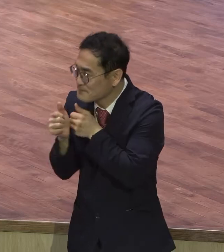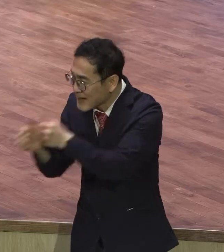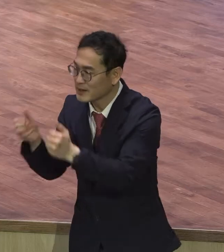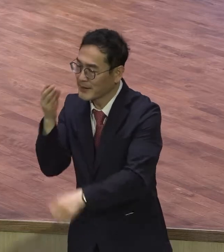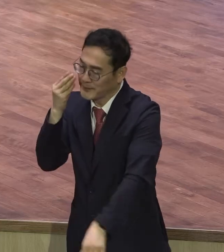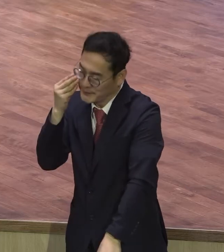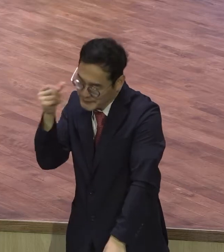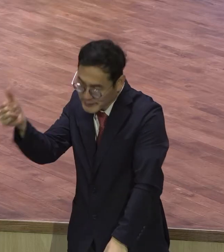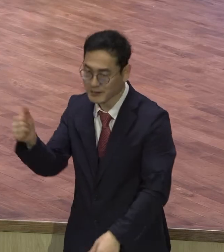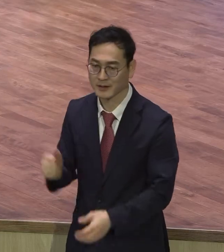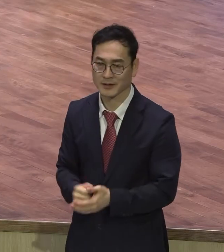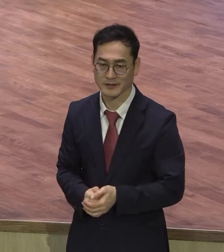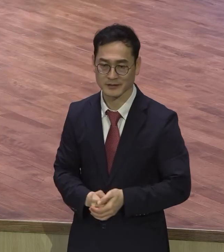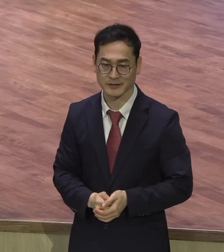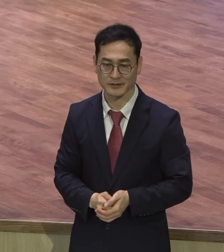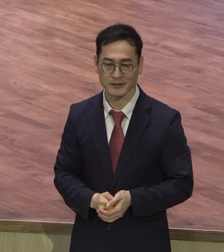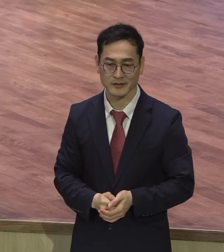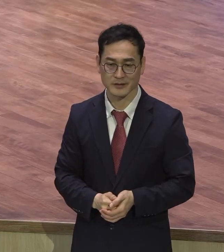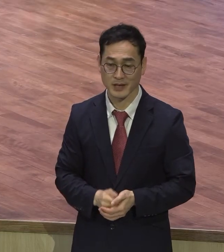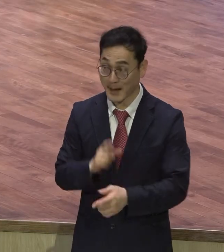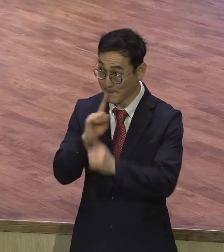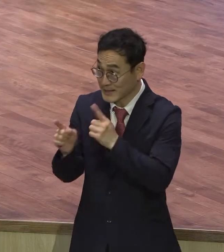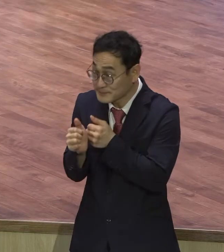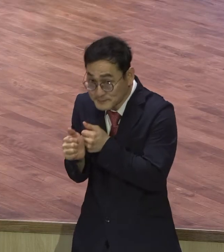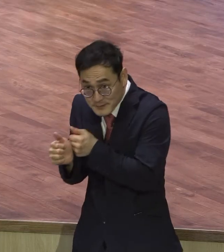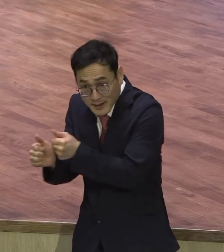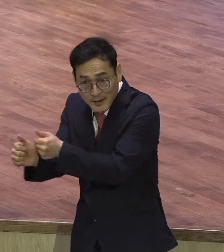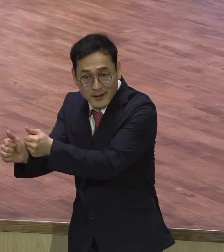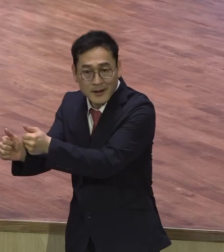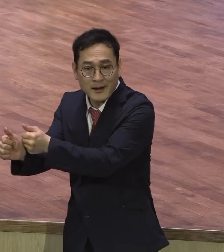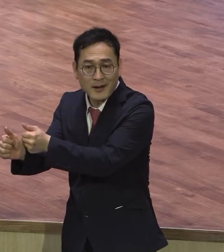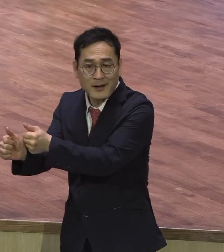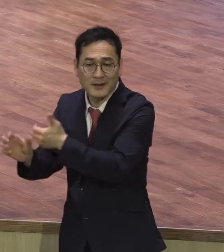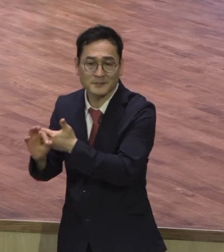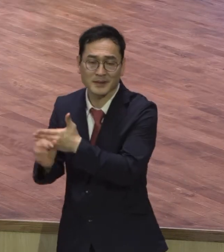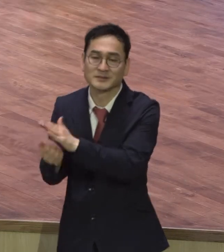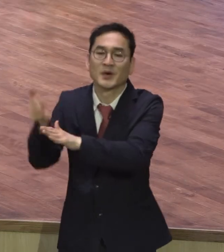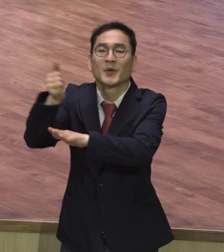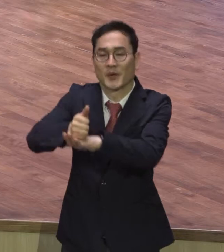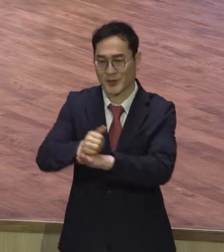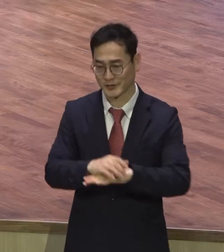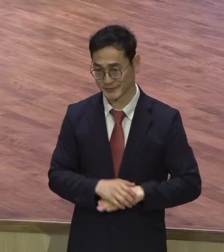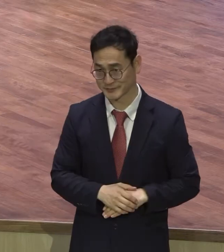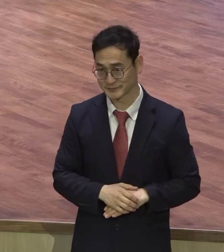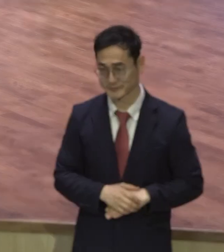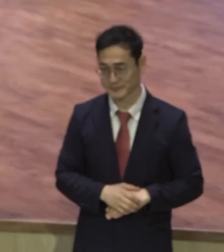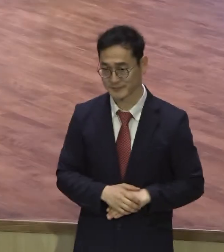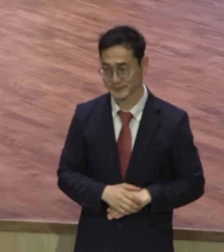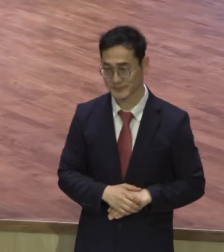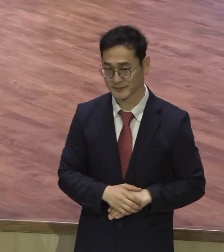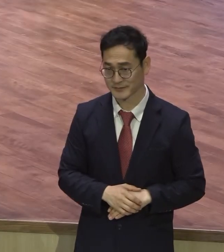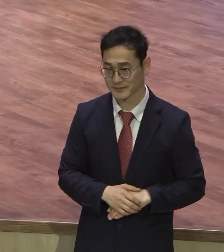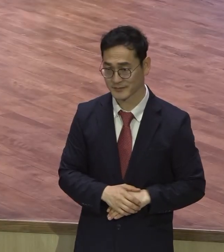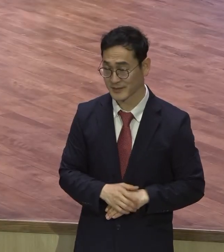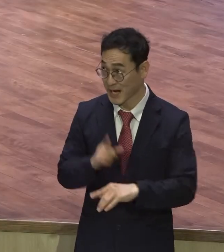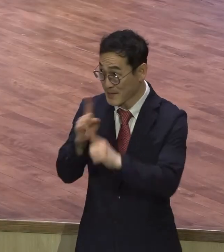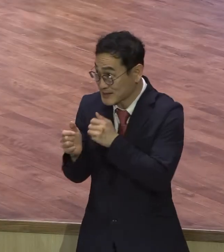말씀 따라가면 그냥 그럼 나중에 어떻게 영향이 까지 확실히 말씀